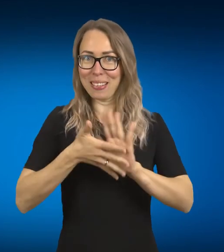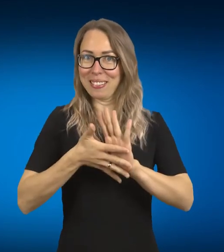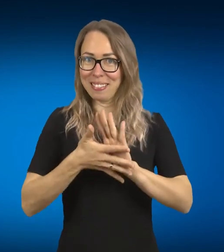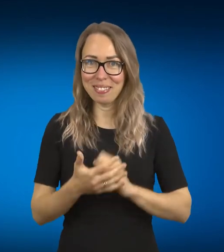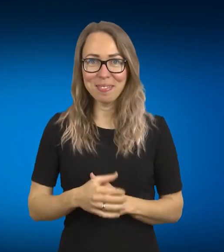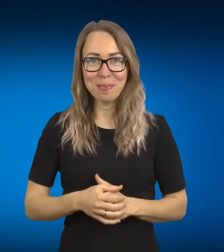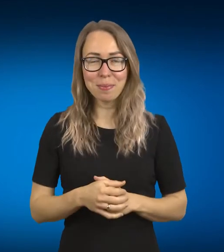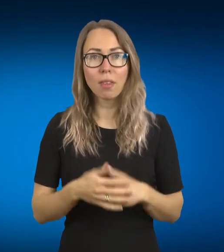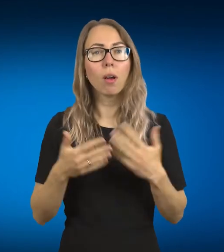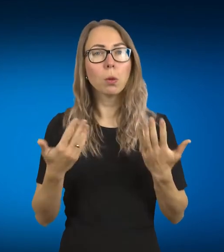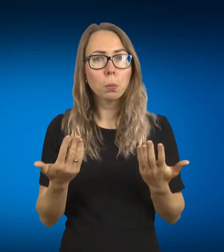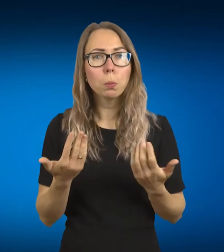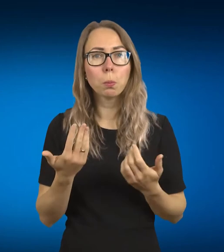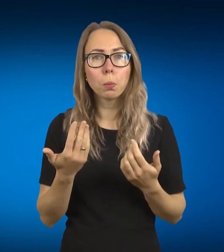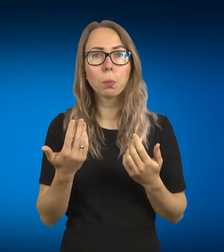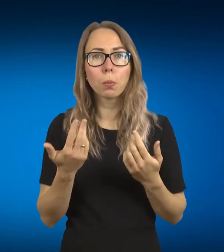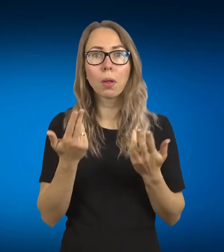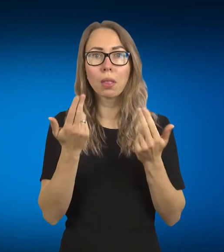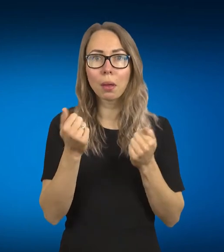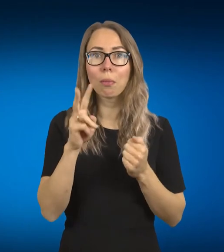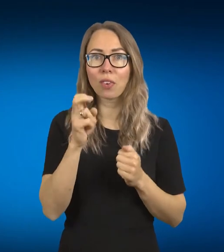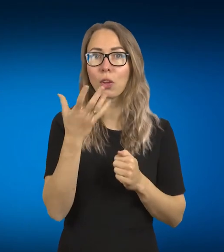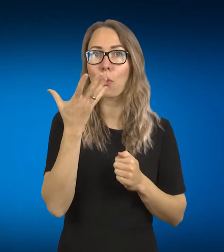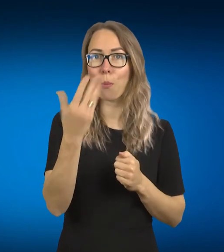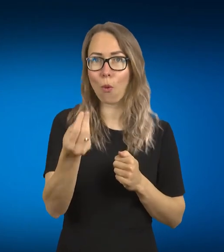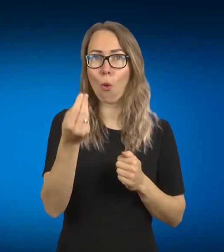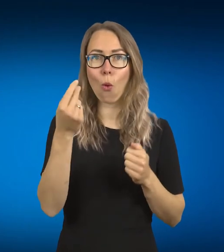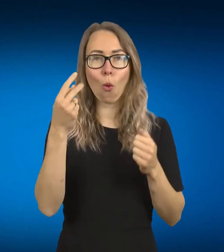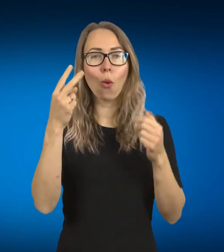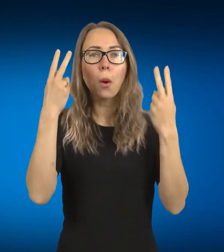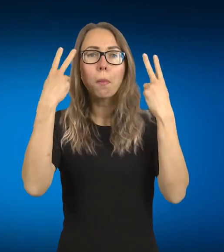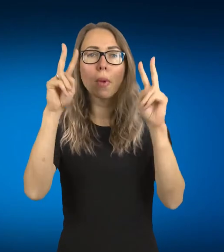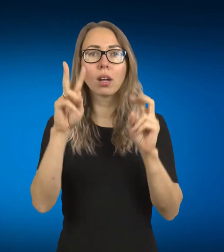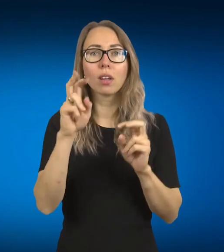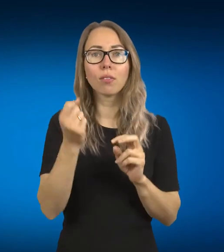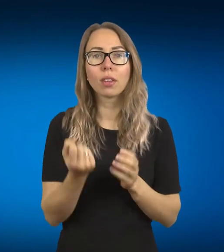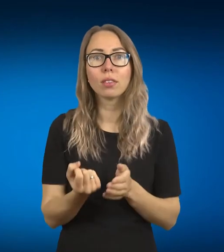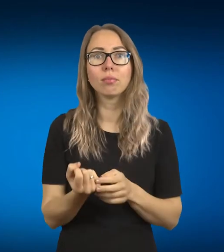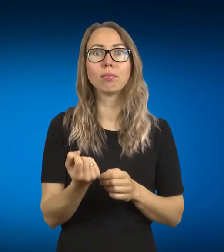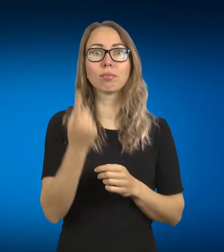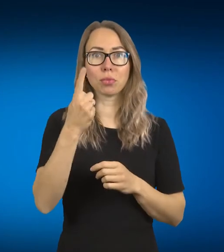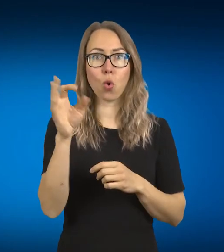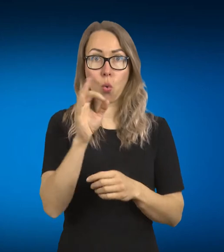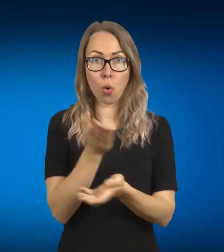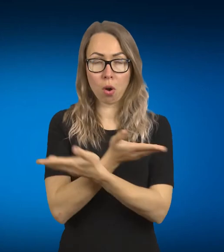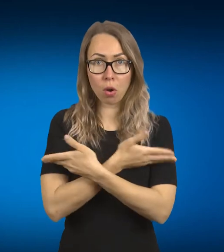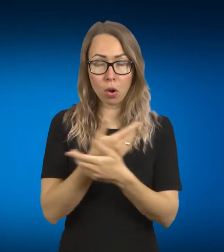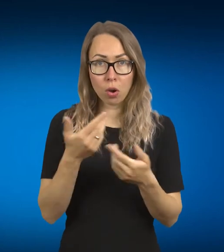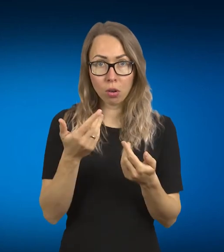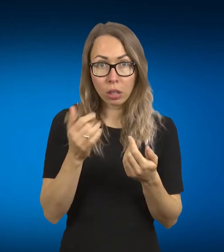Tai kitaip tariant, tavo mados liniją, arba ne, pati pradžia tai buvo, jeigu nekleistų džemperį ir marškinėlį, ar ne,